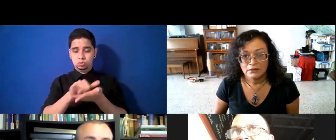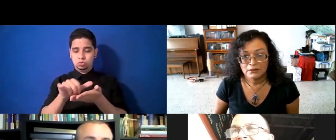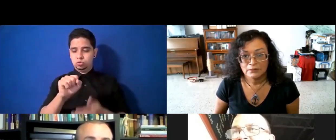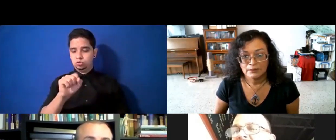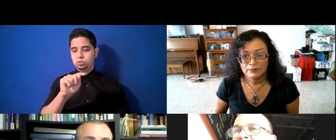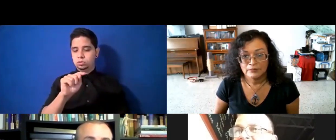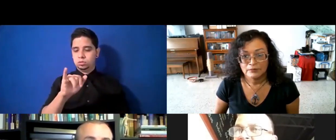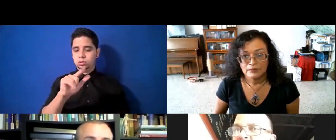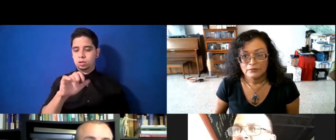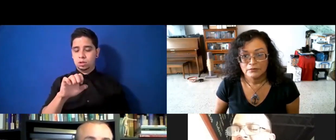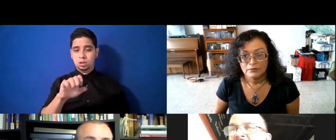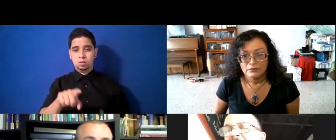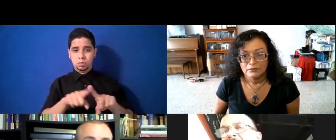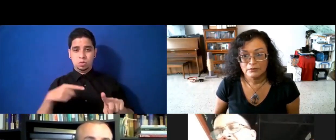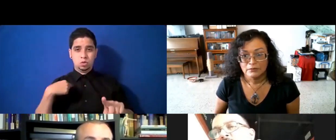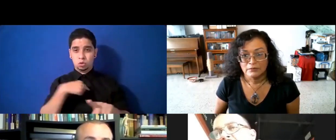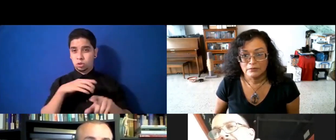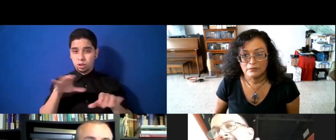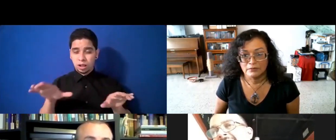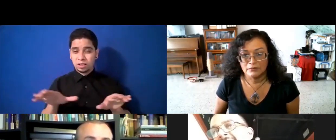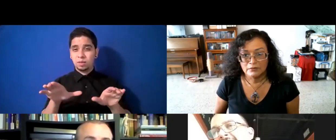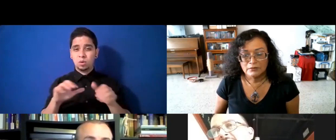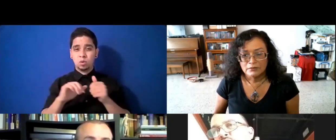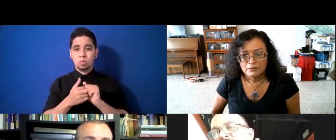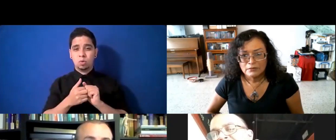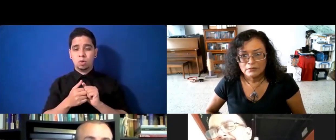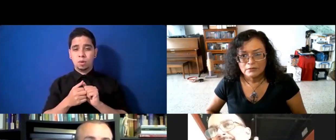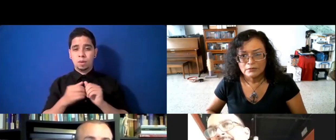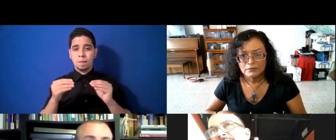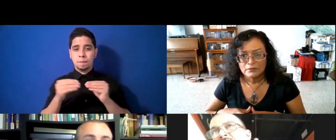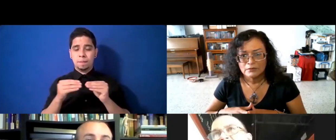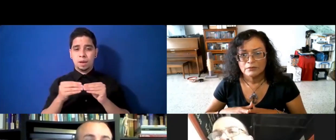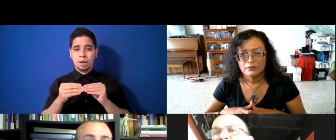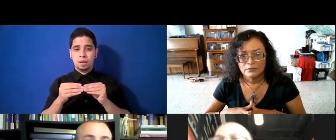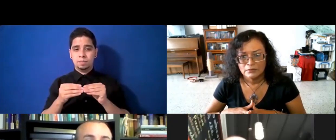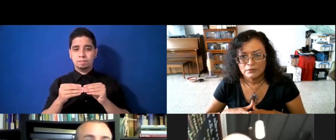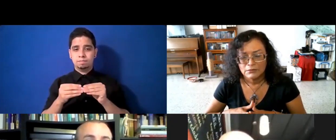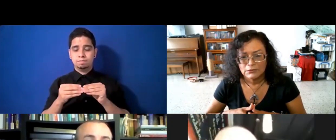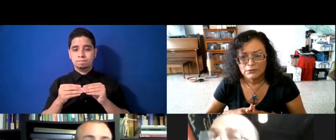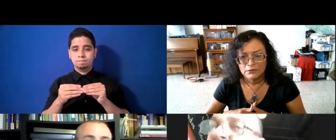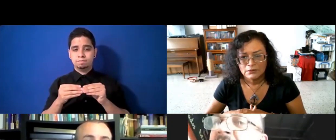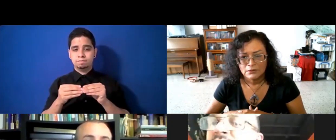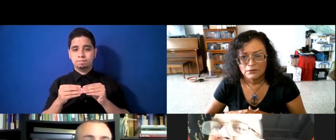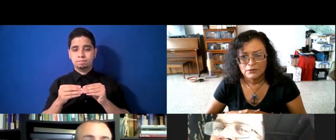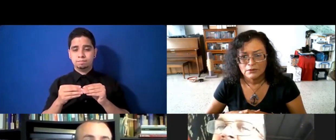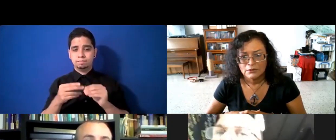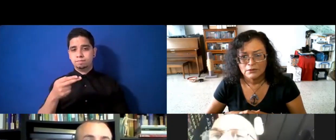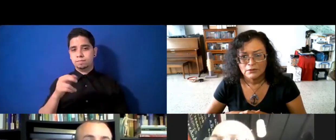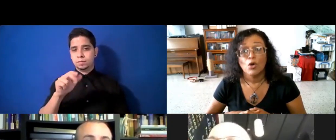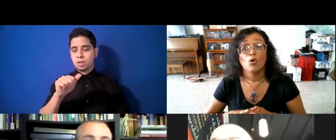hacemos la pizza, con una harina high gluten, pero no tiene bromato, ni es